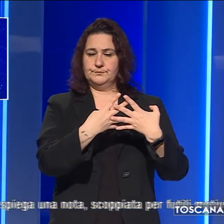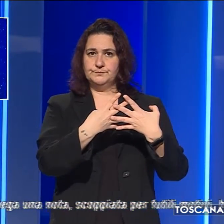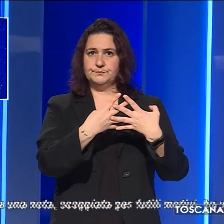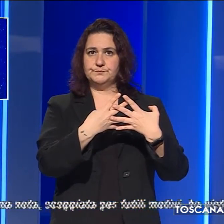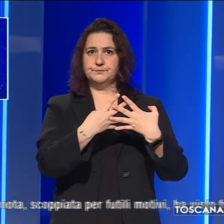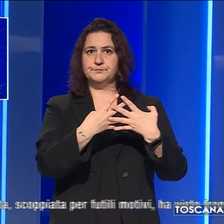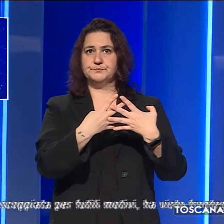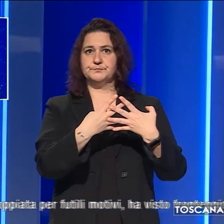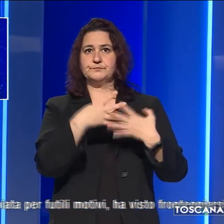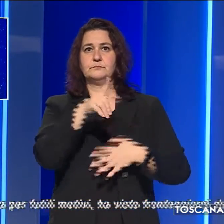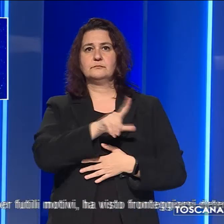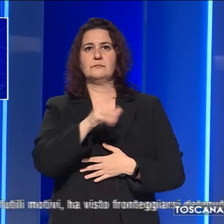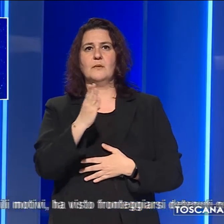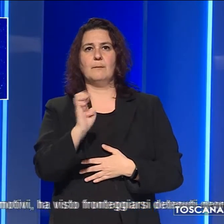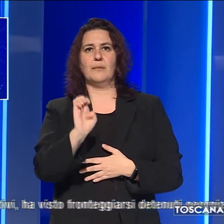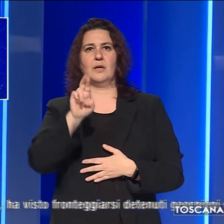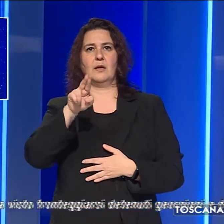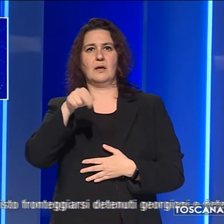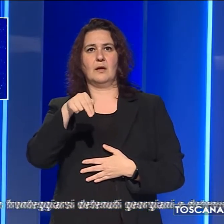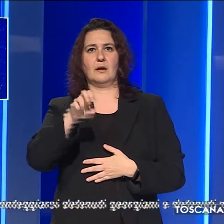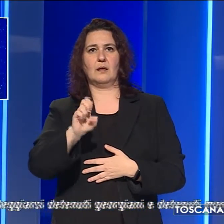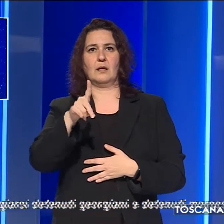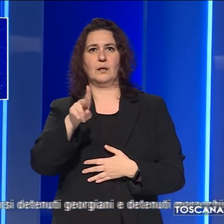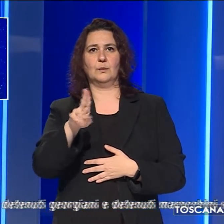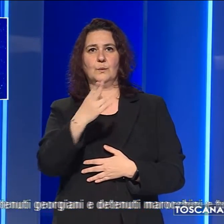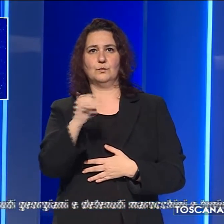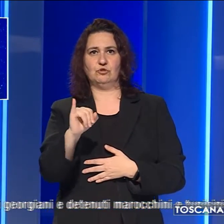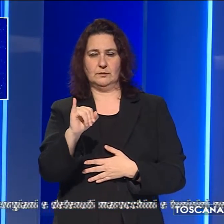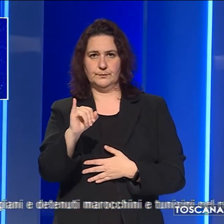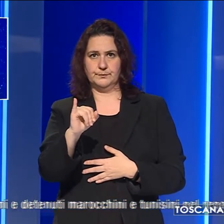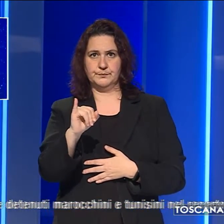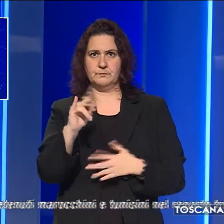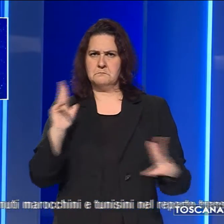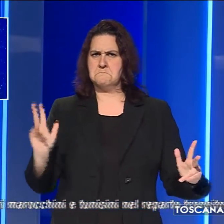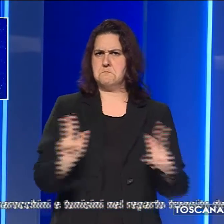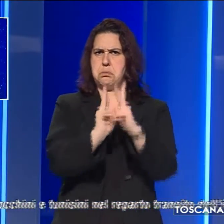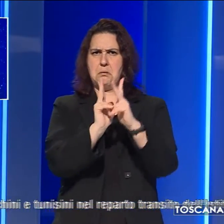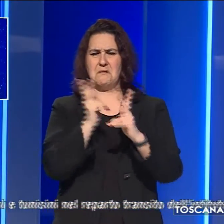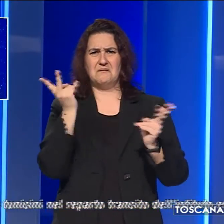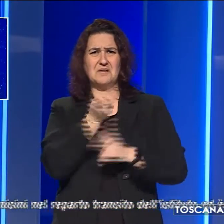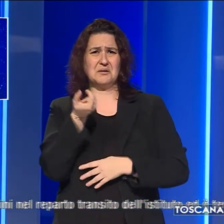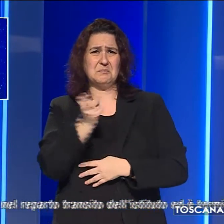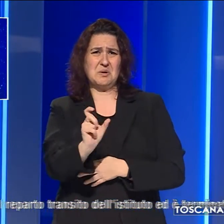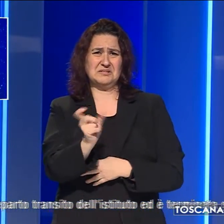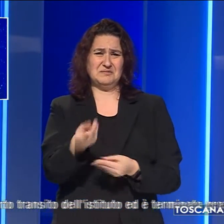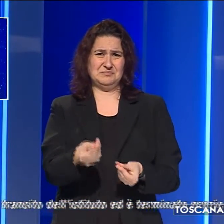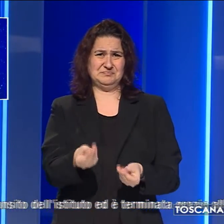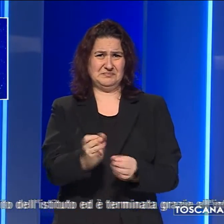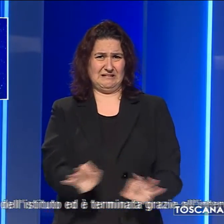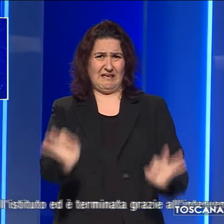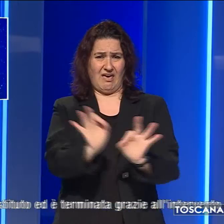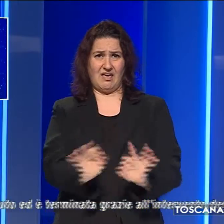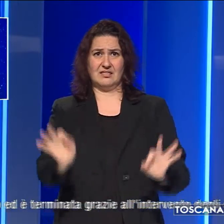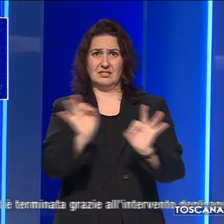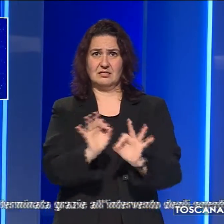Leo Beneduci. La rissa spiega una nota scoppiata per futili motivi, ha visto